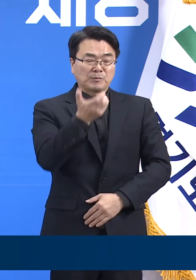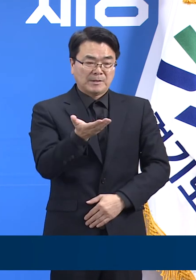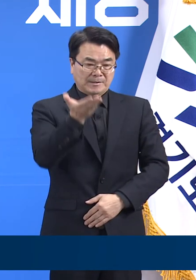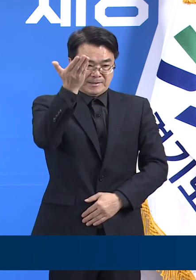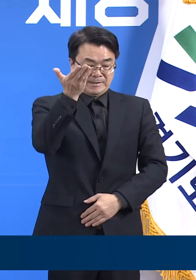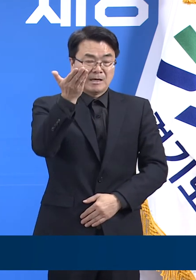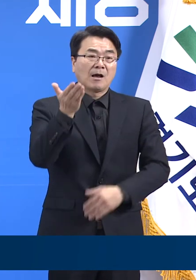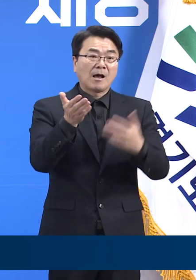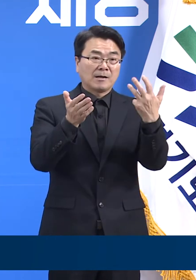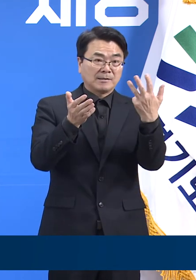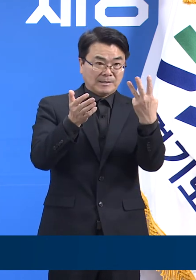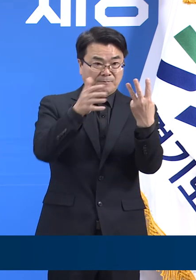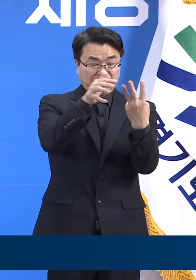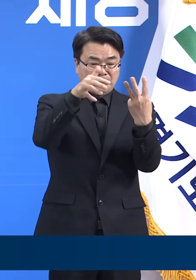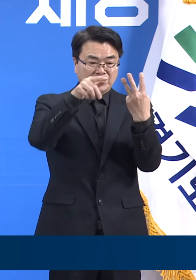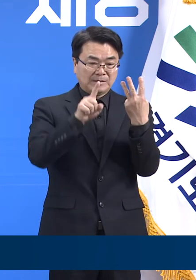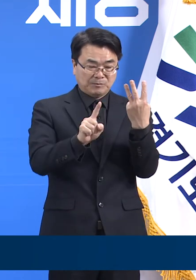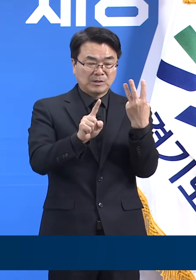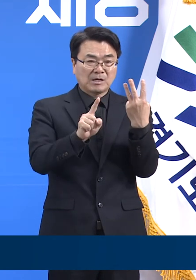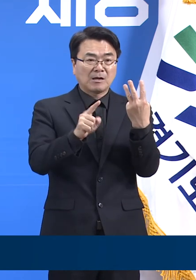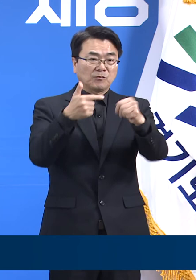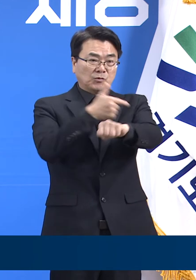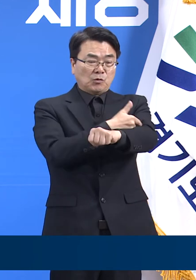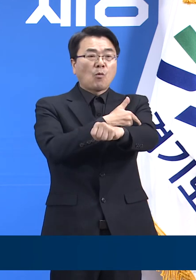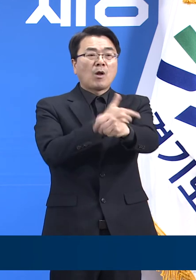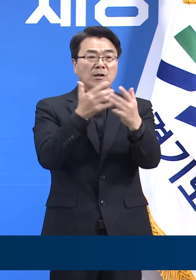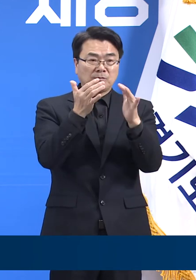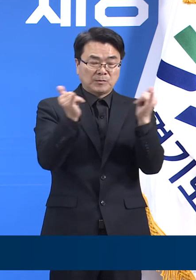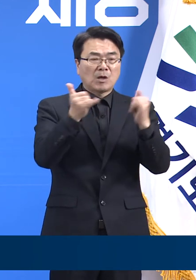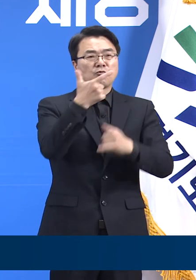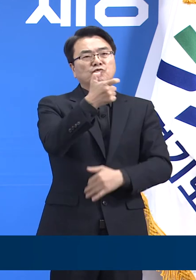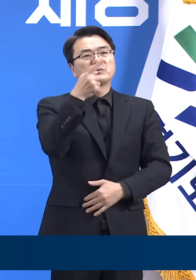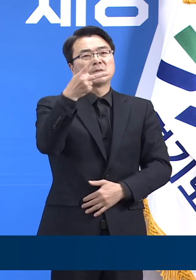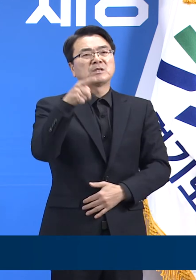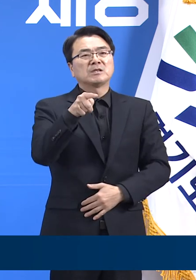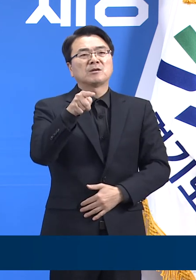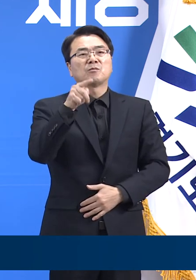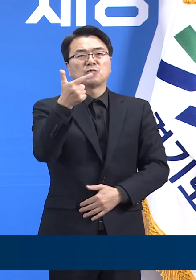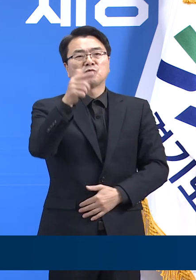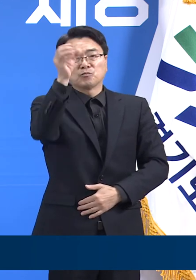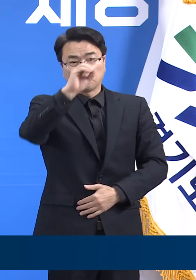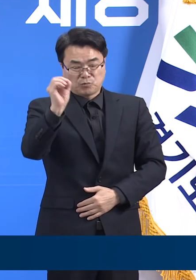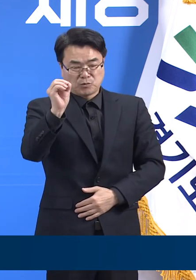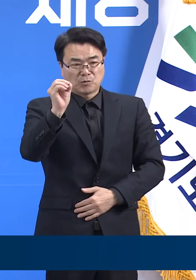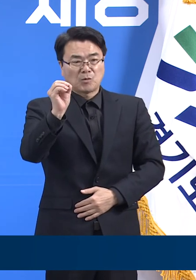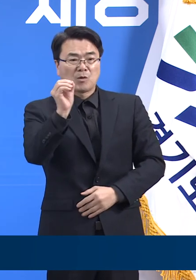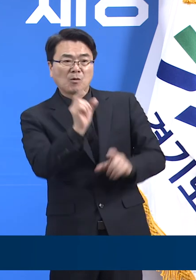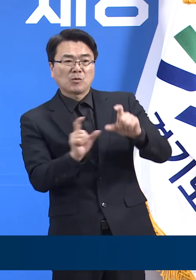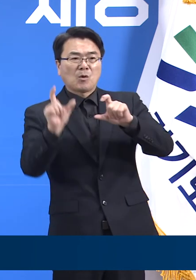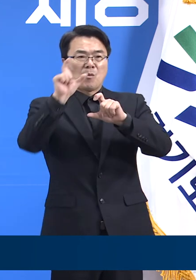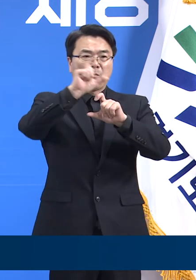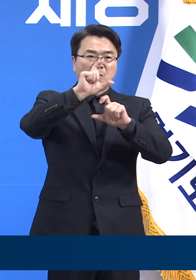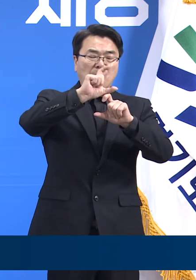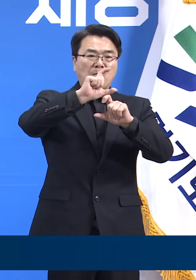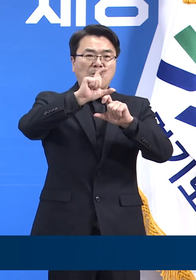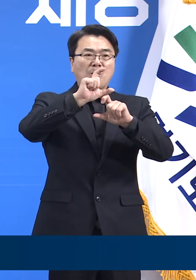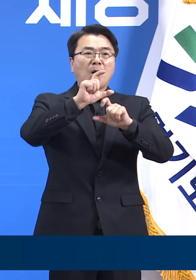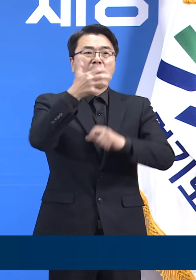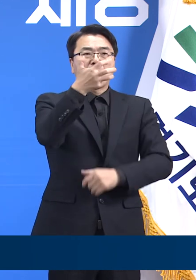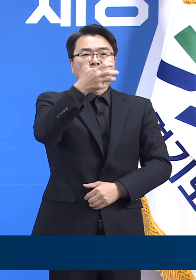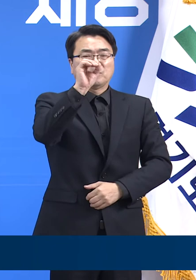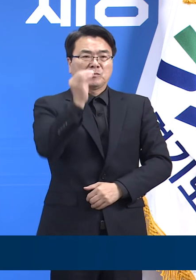33만 9,123명이며, 접종률은 67.6%에서 82.1%로, 14.5